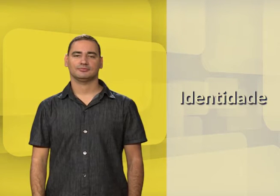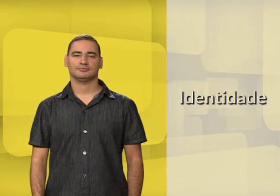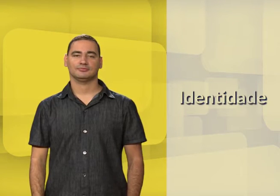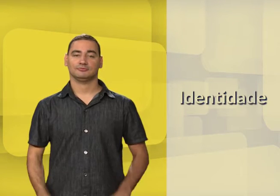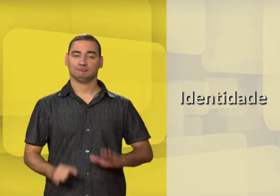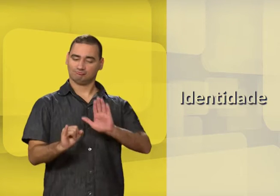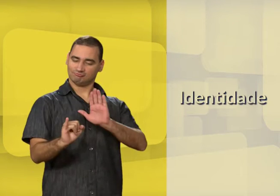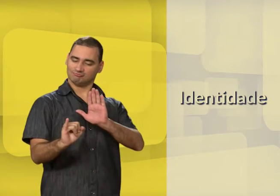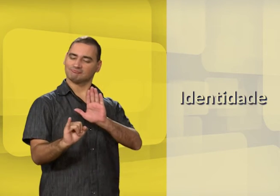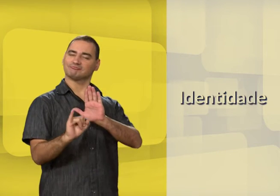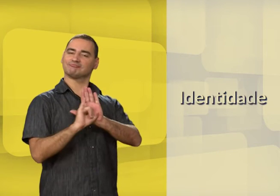Identidade